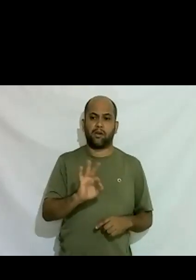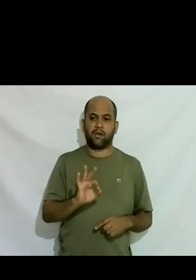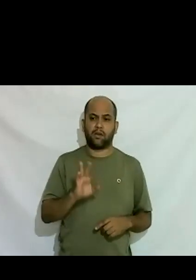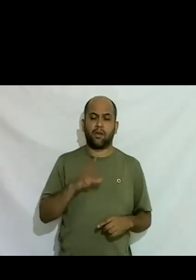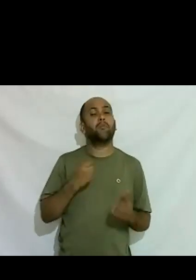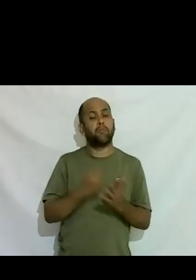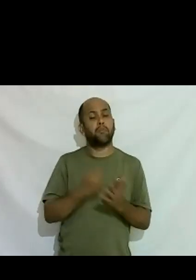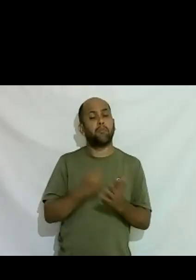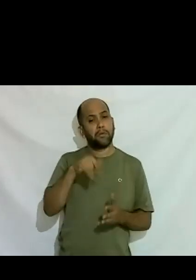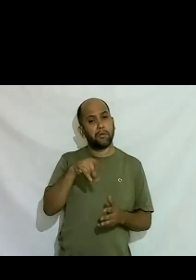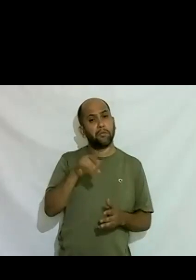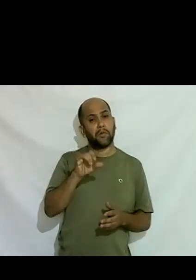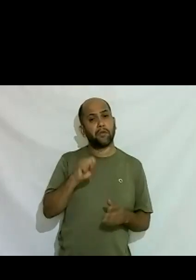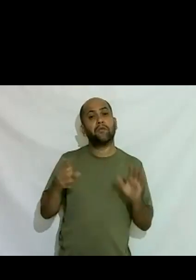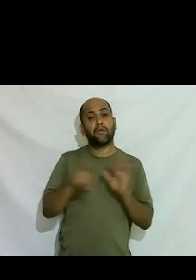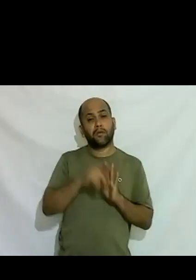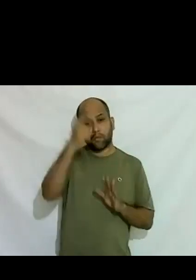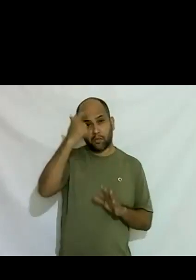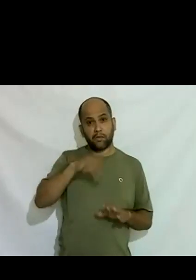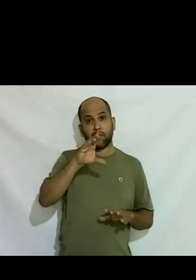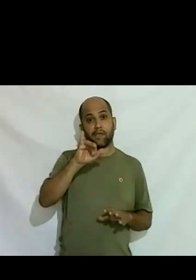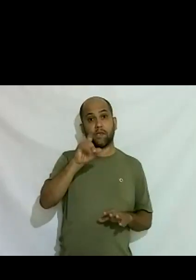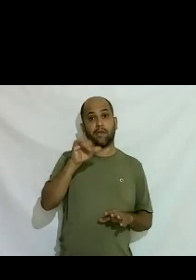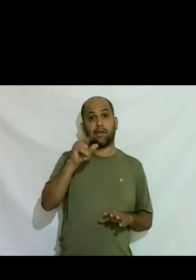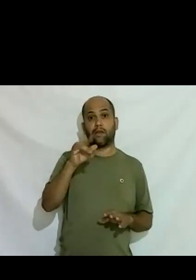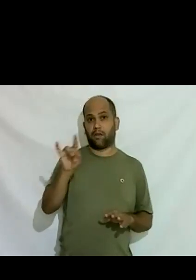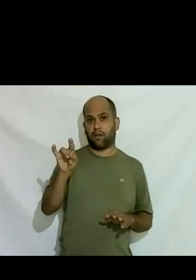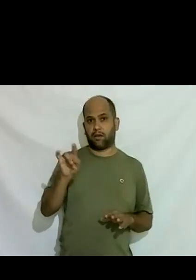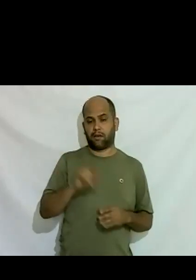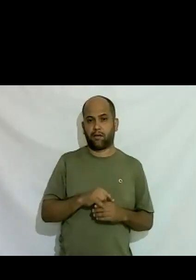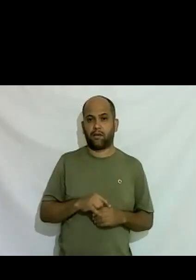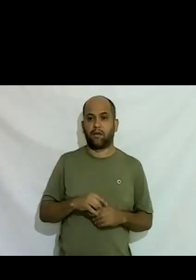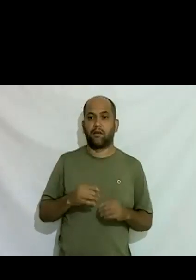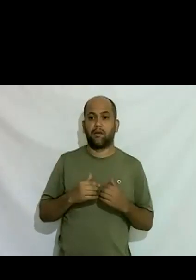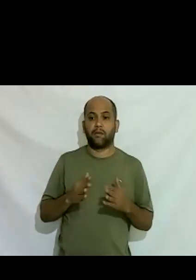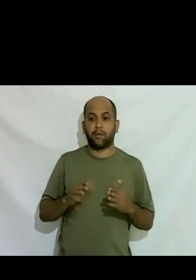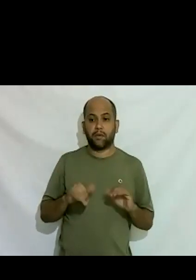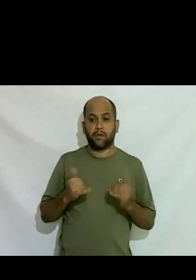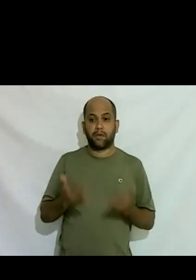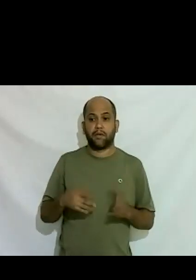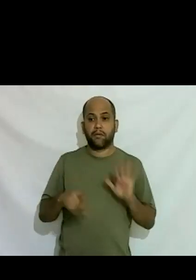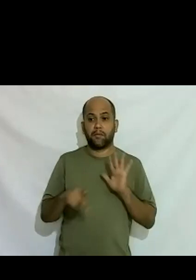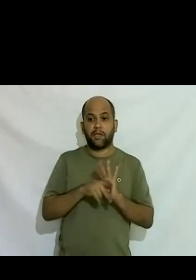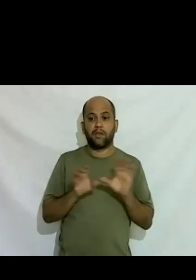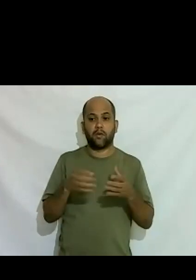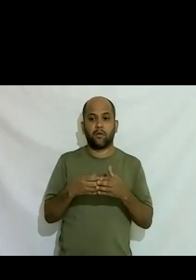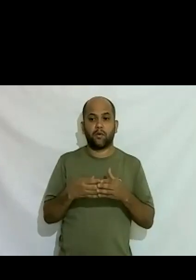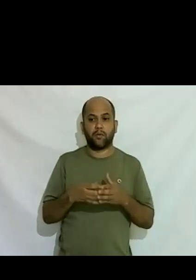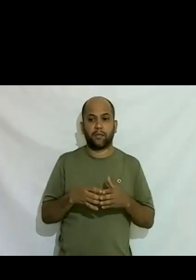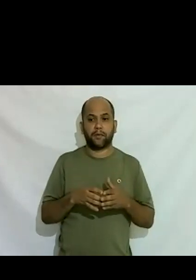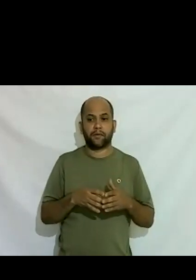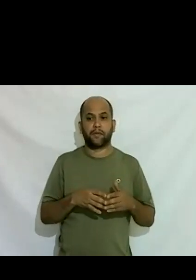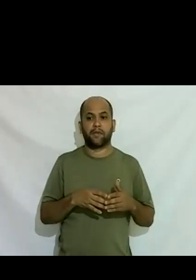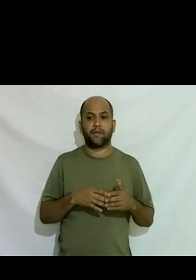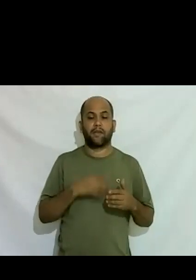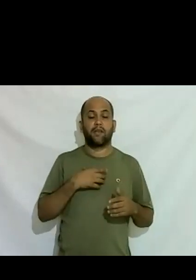impostos se eu sou uma cidadã né e a partir de então fui convidado a fazer parte da comissão naquela época e nunca